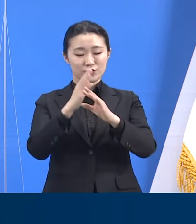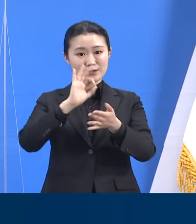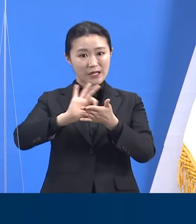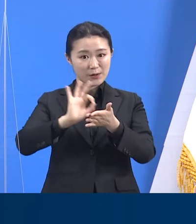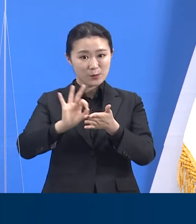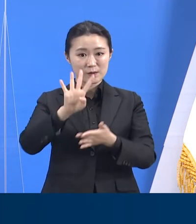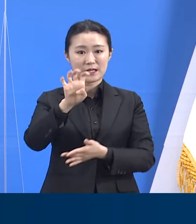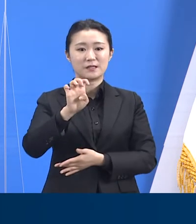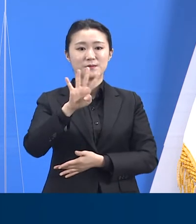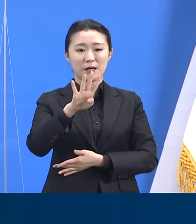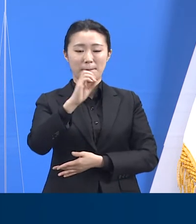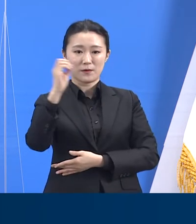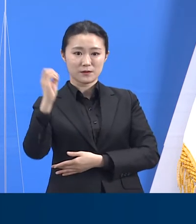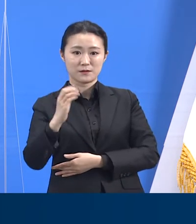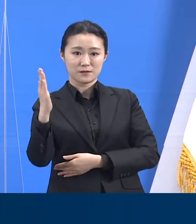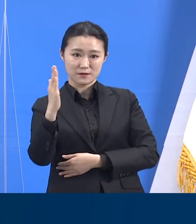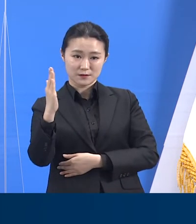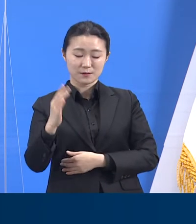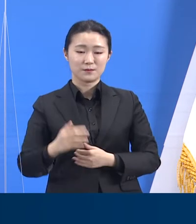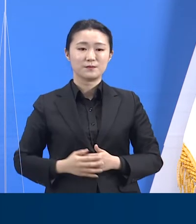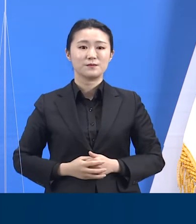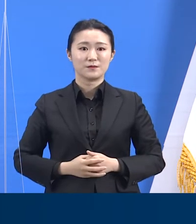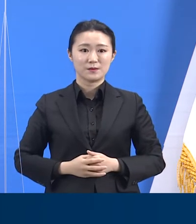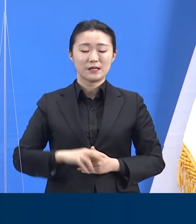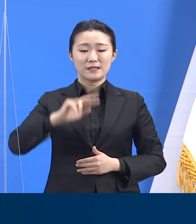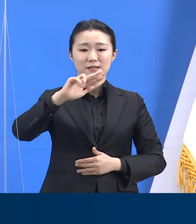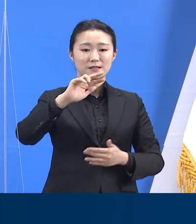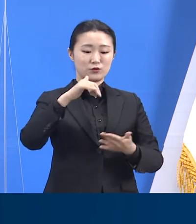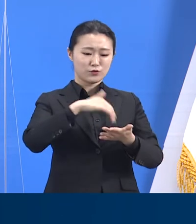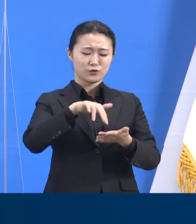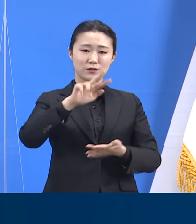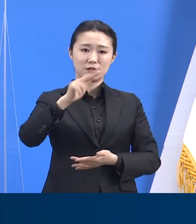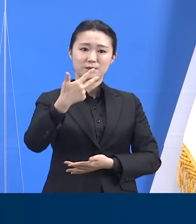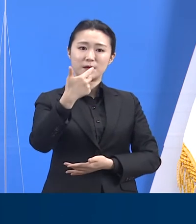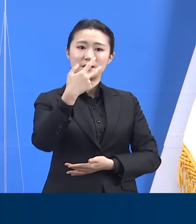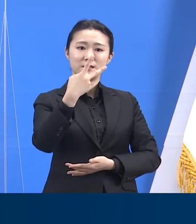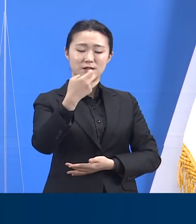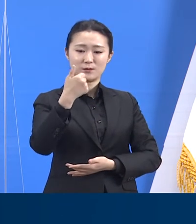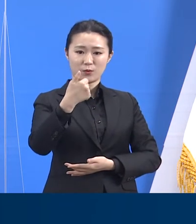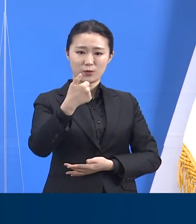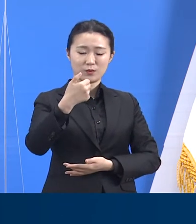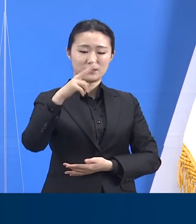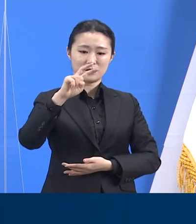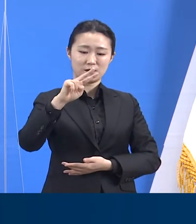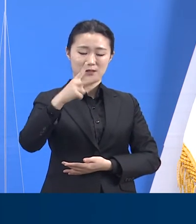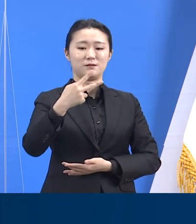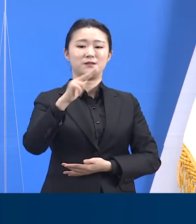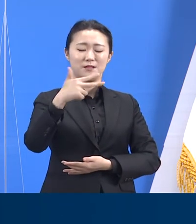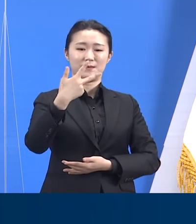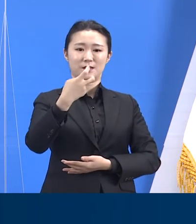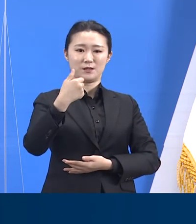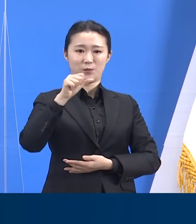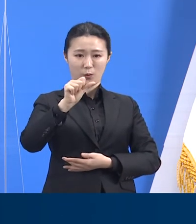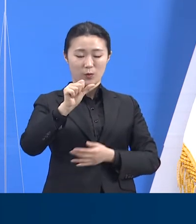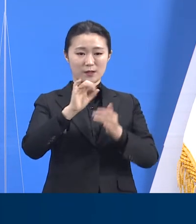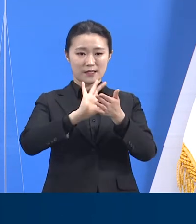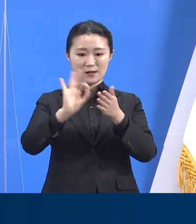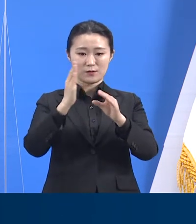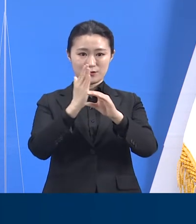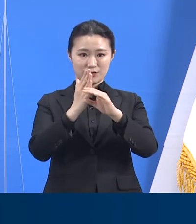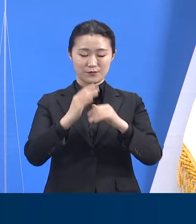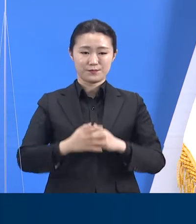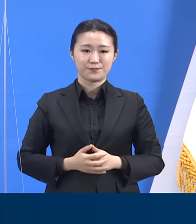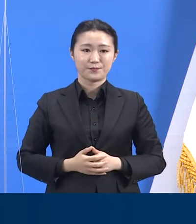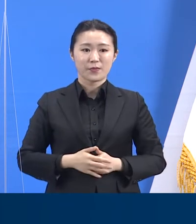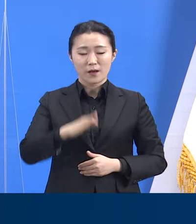44.6%로 725개 병상을 사용하고 있습니다. 중증 환자